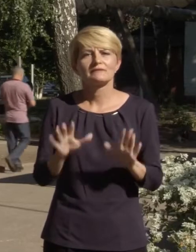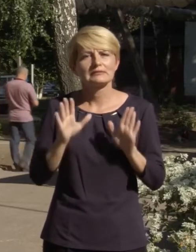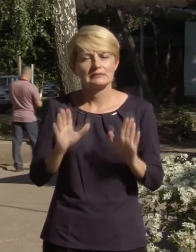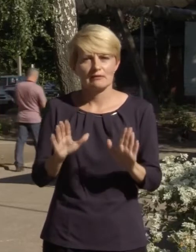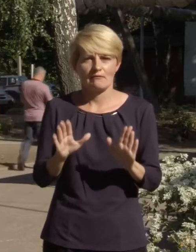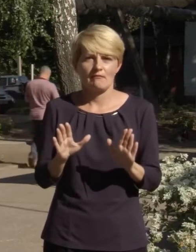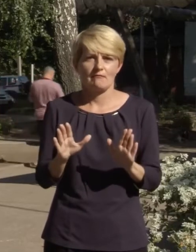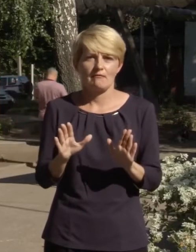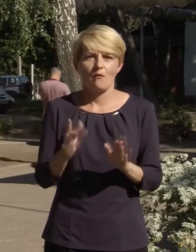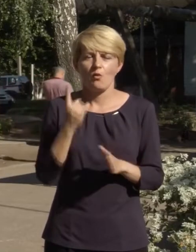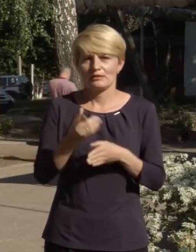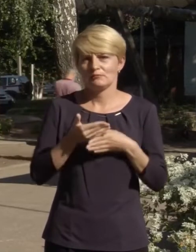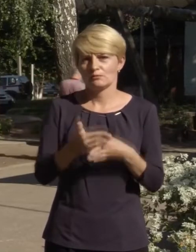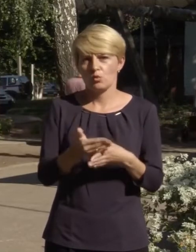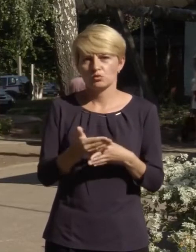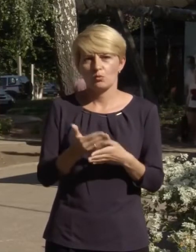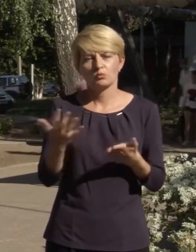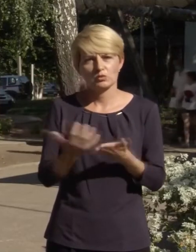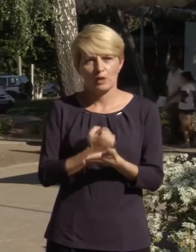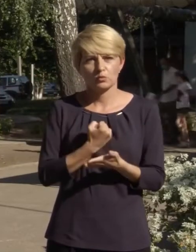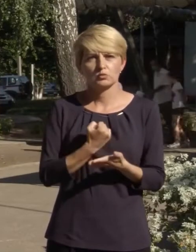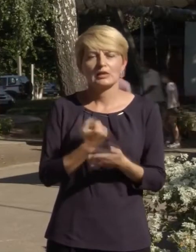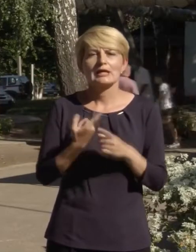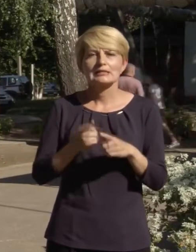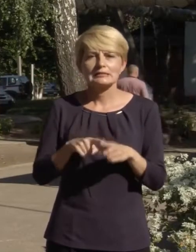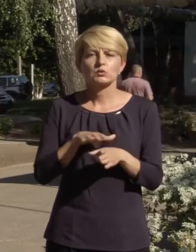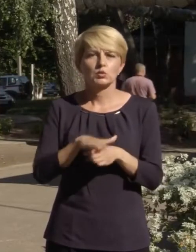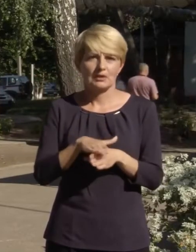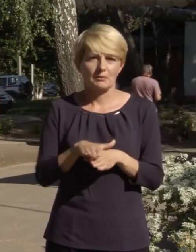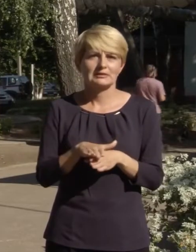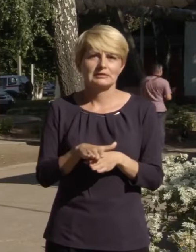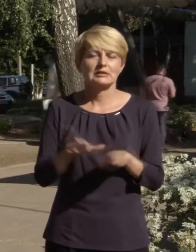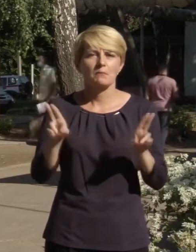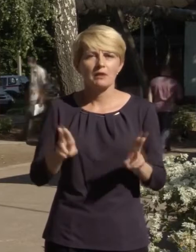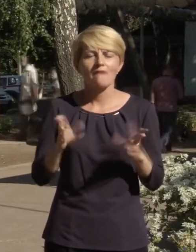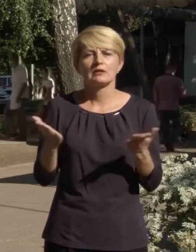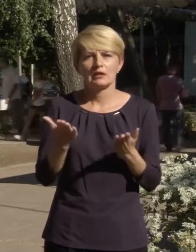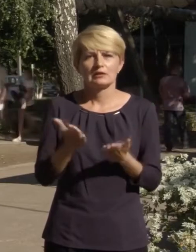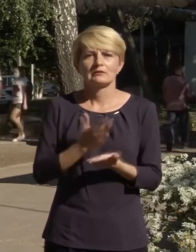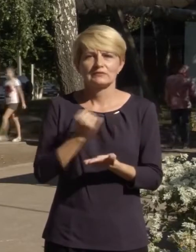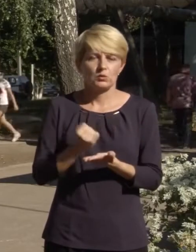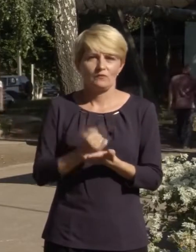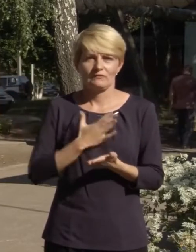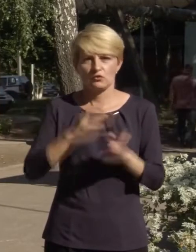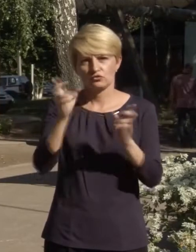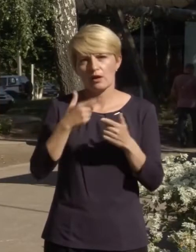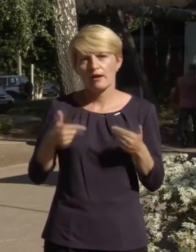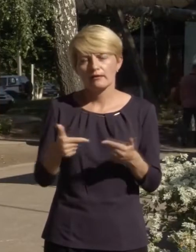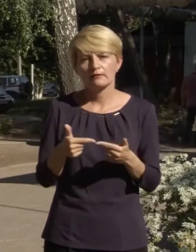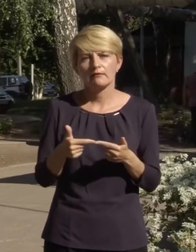одним способом досягнути, це дотримуватися тих правил, які встановлені в нашій країні.